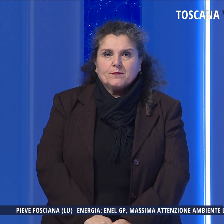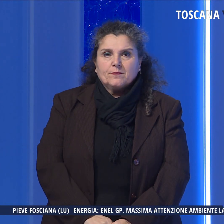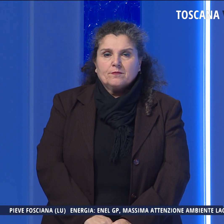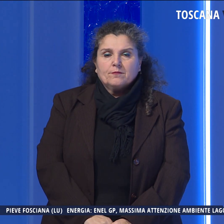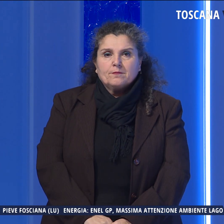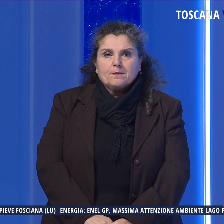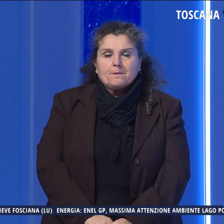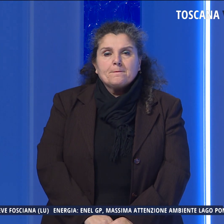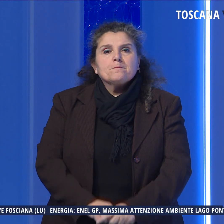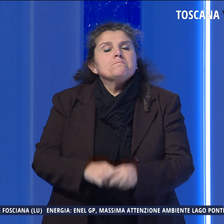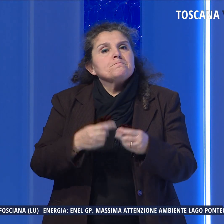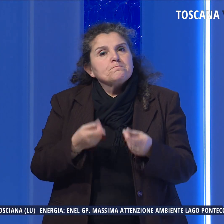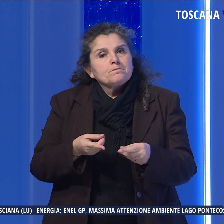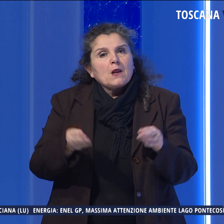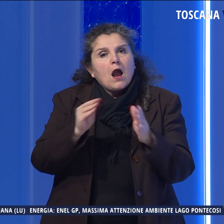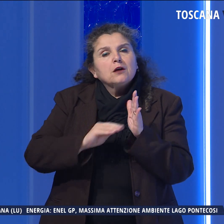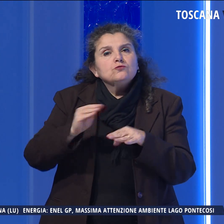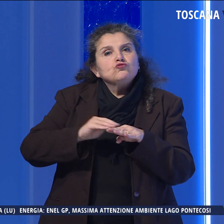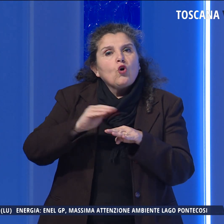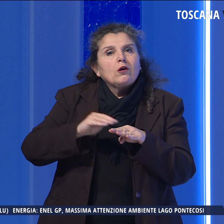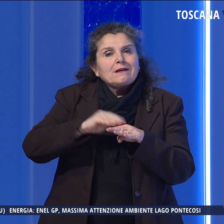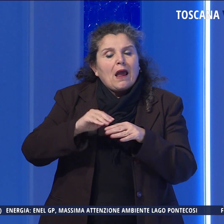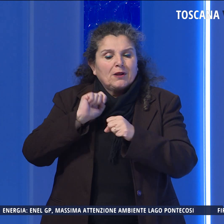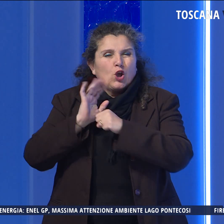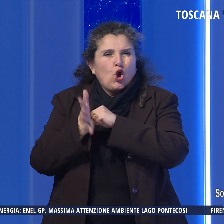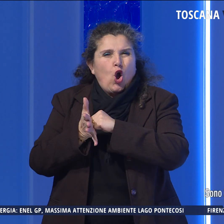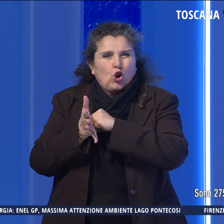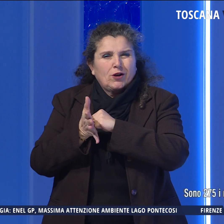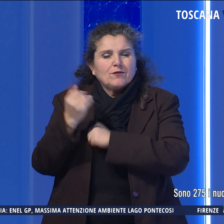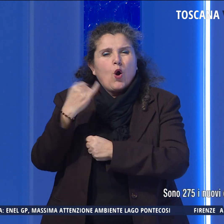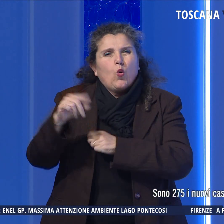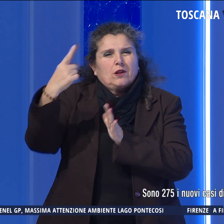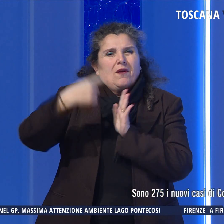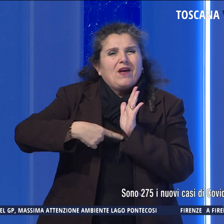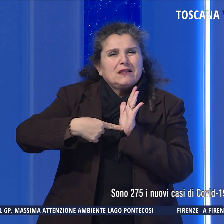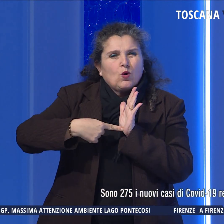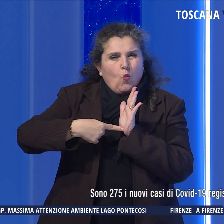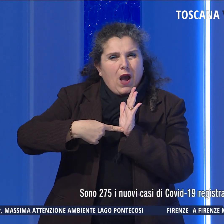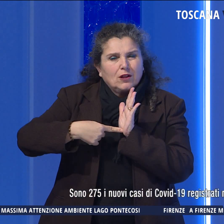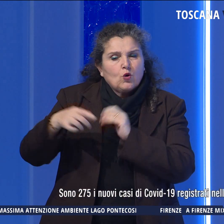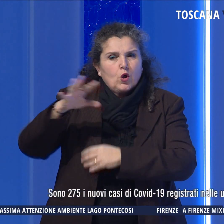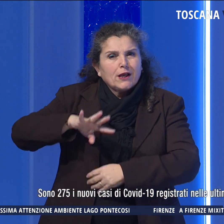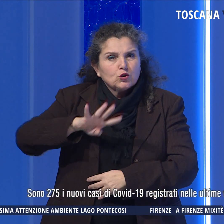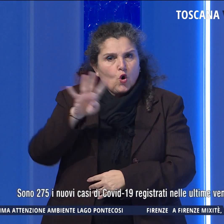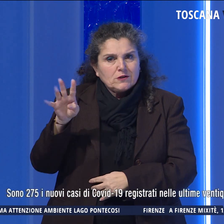Siamo, come di consueto, ai dati sul coronavirus nelle ultime 24 ore in Toscana,